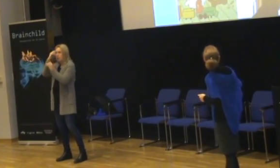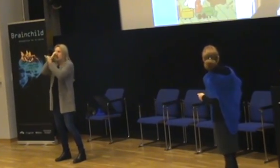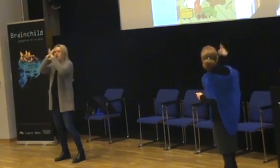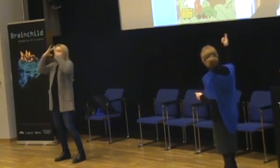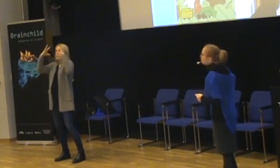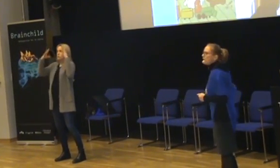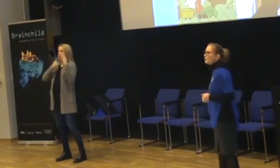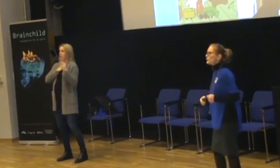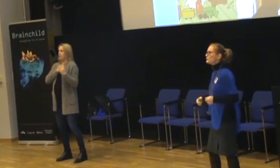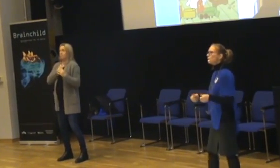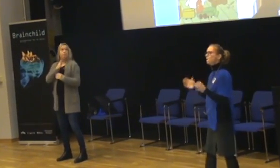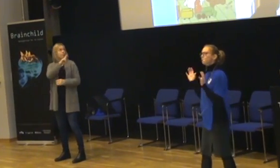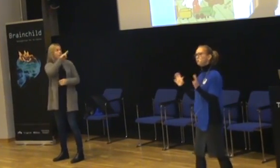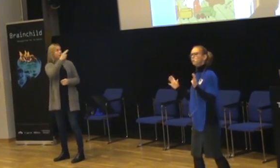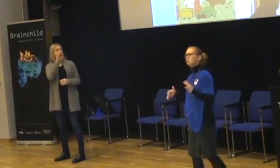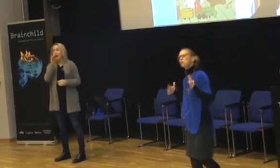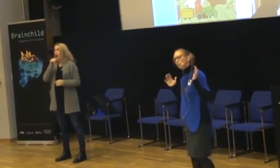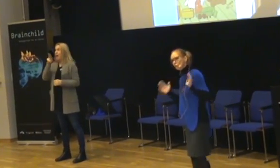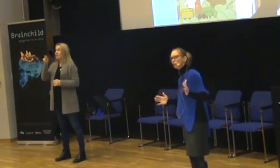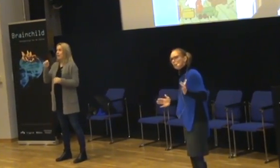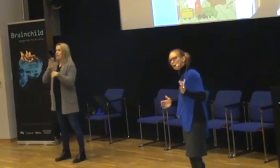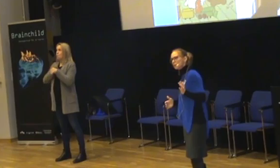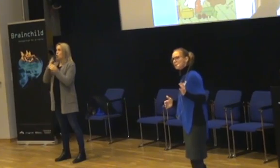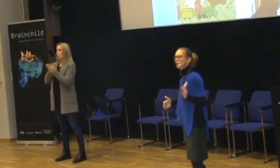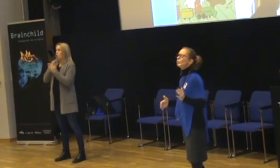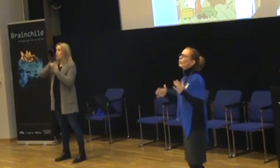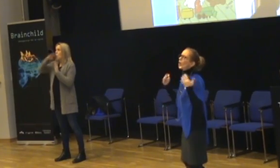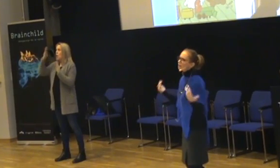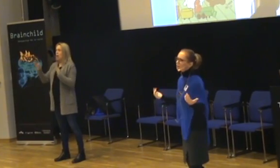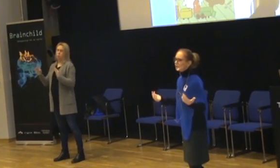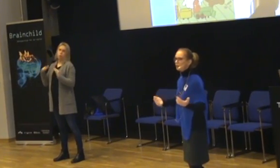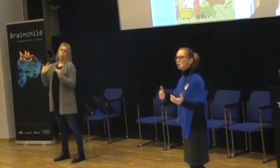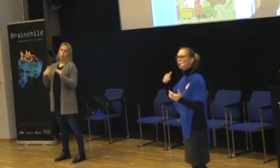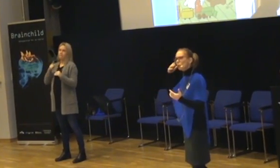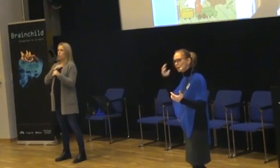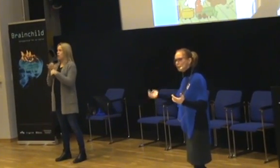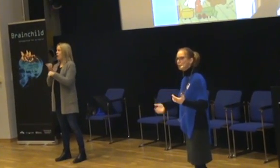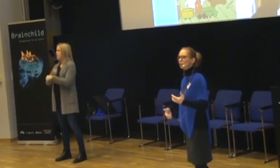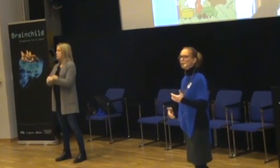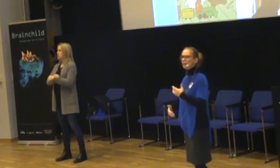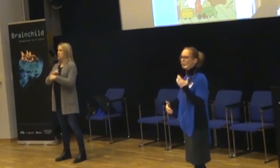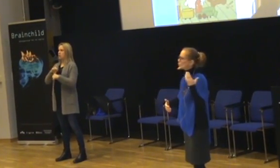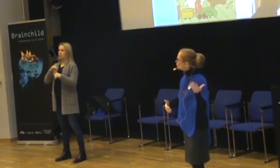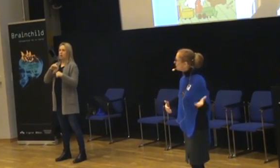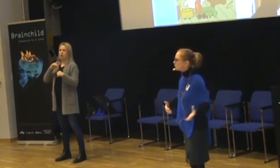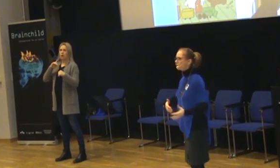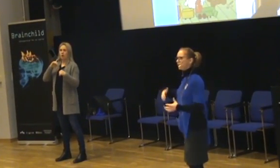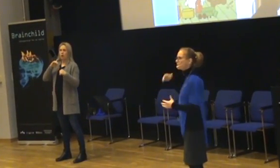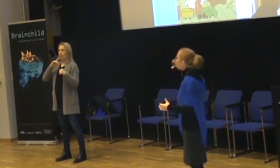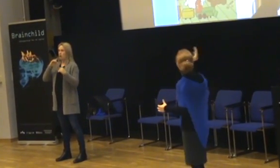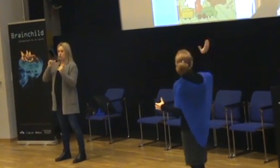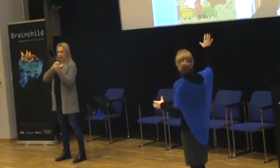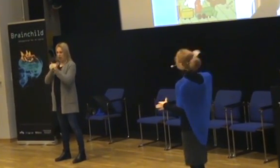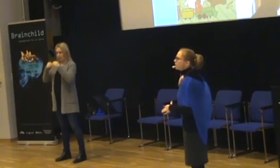dem. Så har vi Ann på grönkulla. Full med kapacitet. Och det går alltid fel. Och håret blir grönfärgat för hon ska ändra